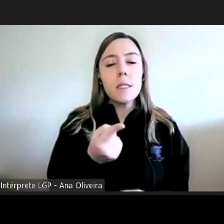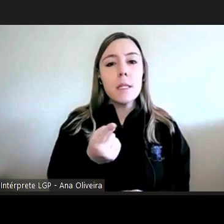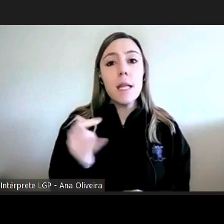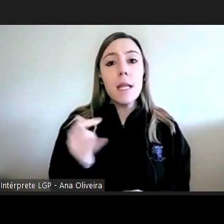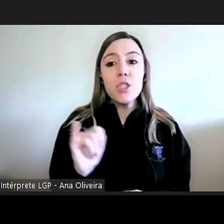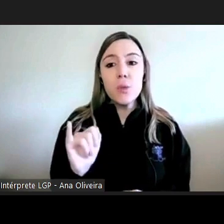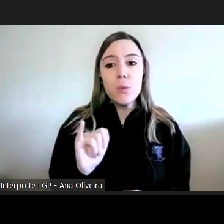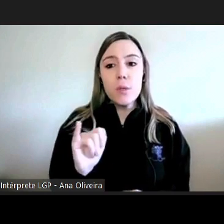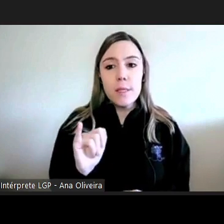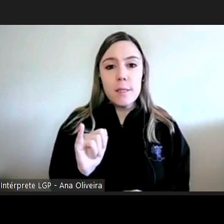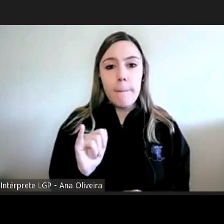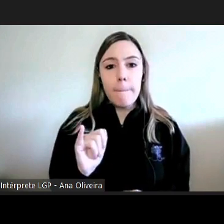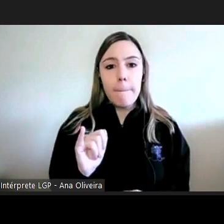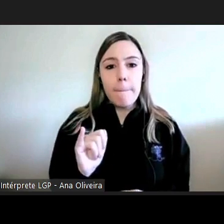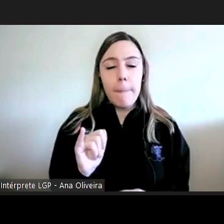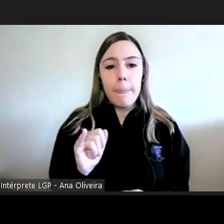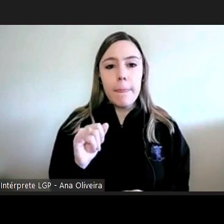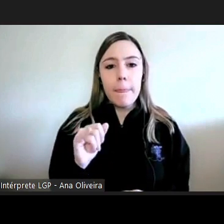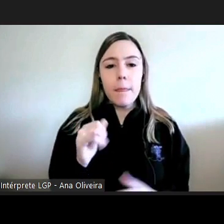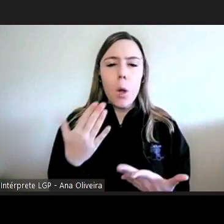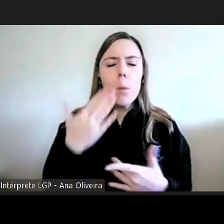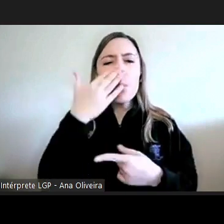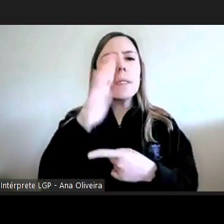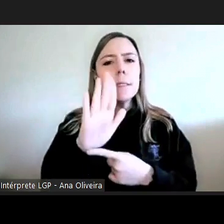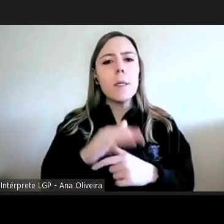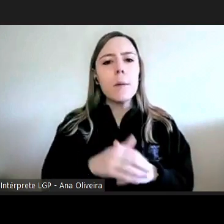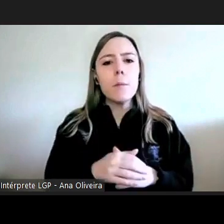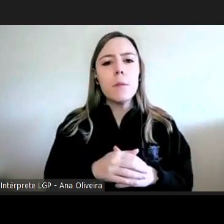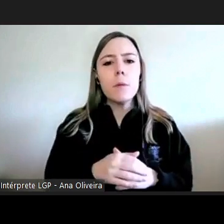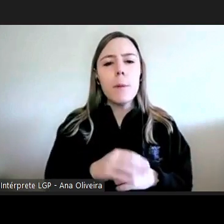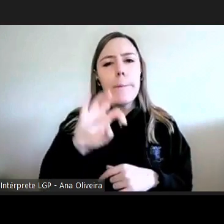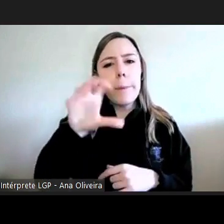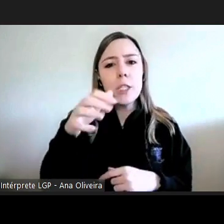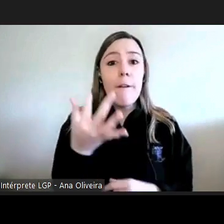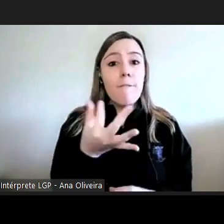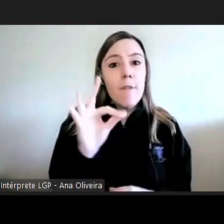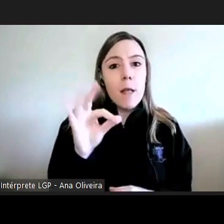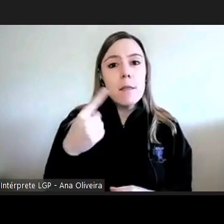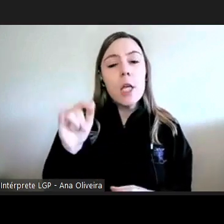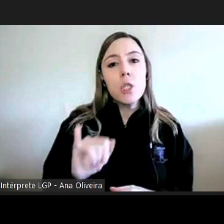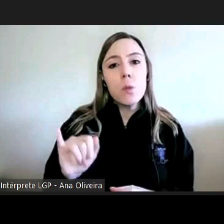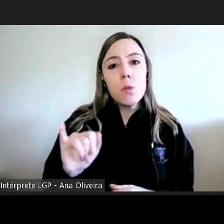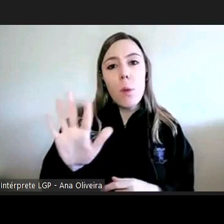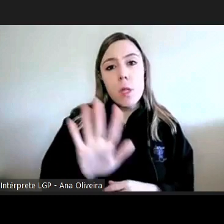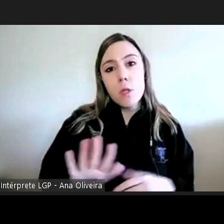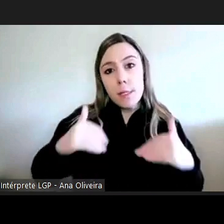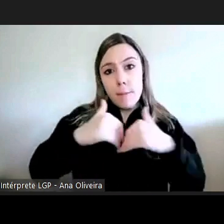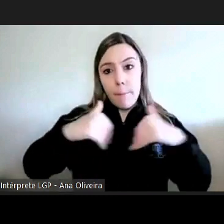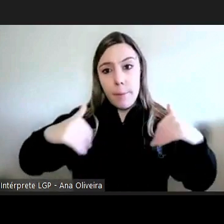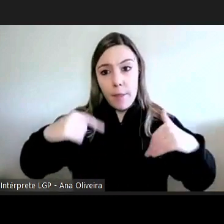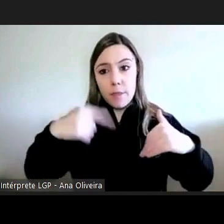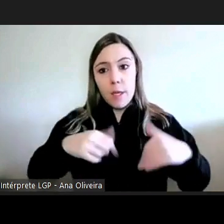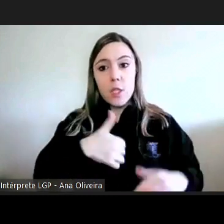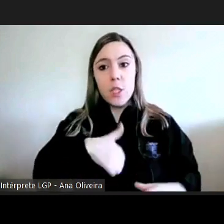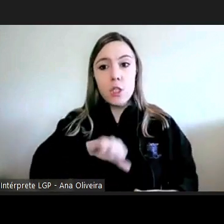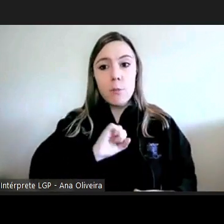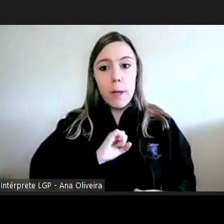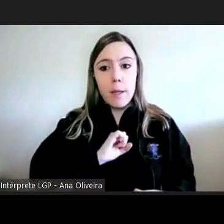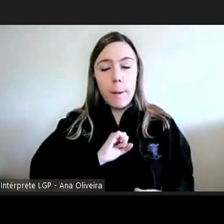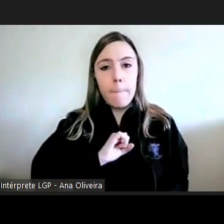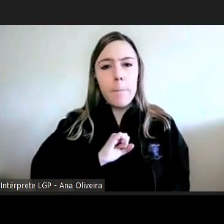país agora um exemplo a França tem instituição nacional separada a Espanha tem